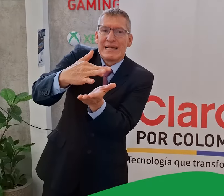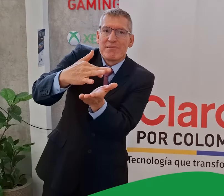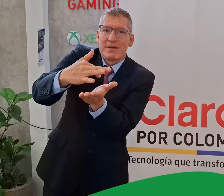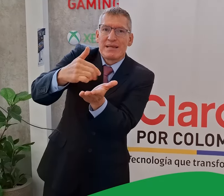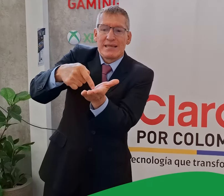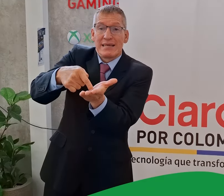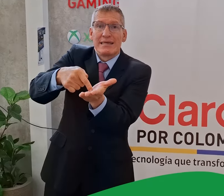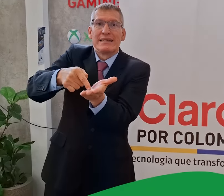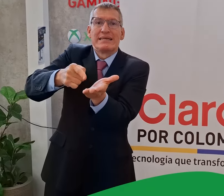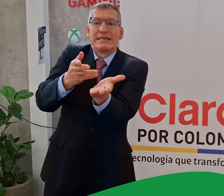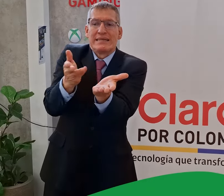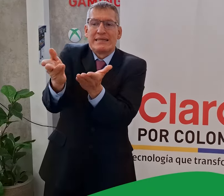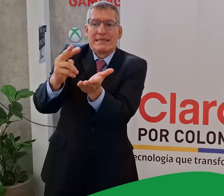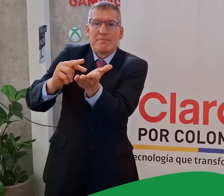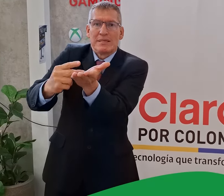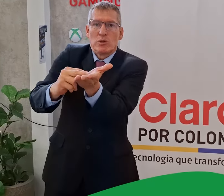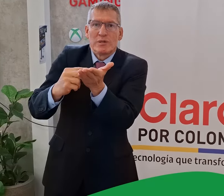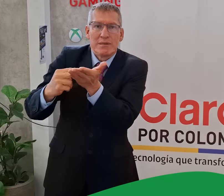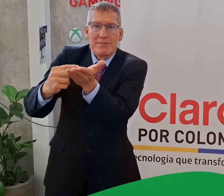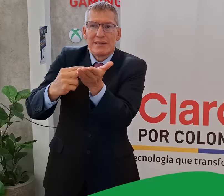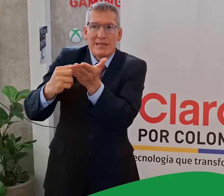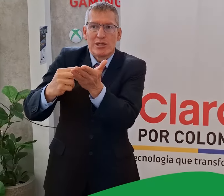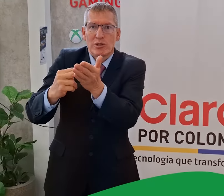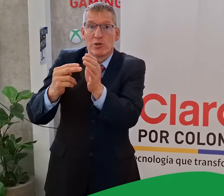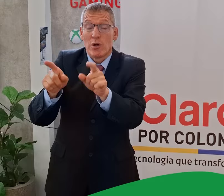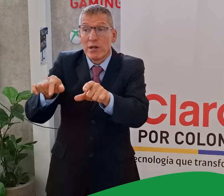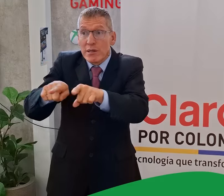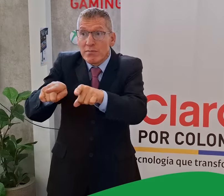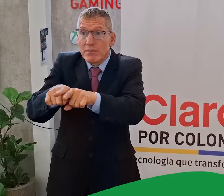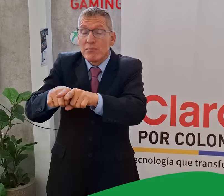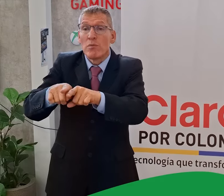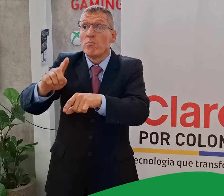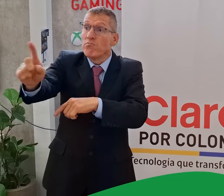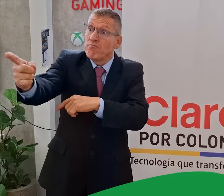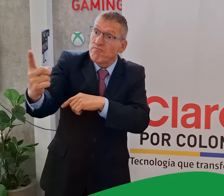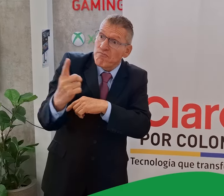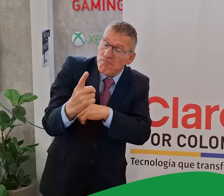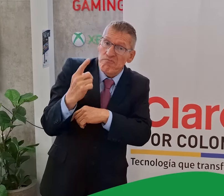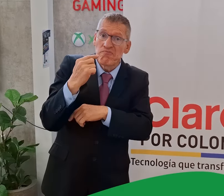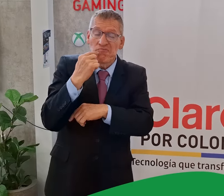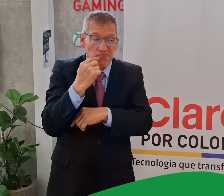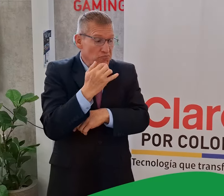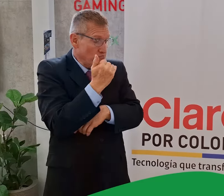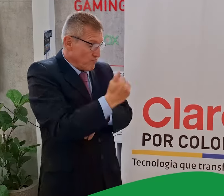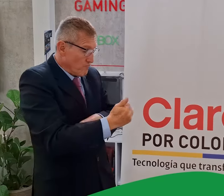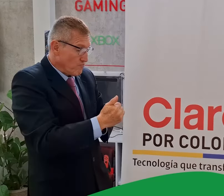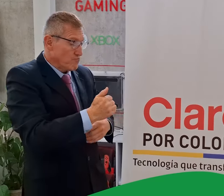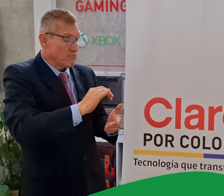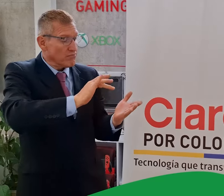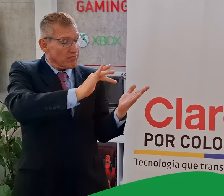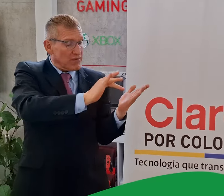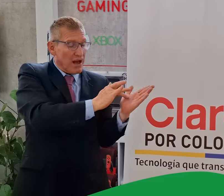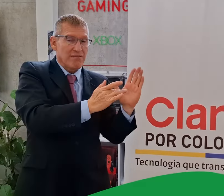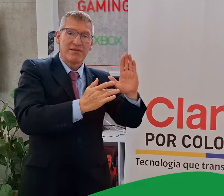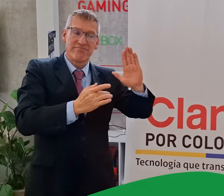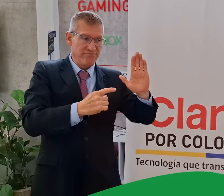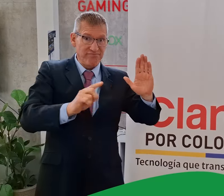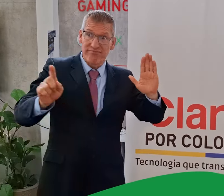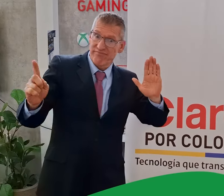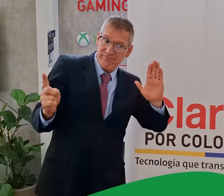por medio de la tecnología encontramos el servicio de interpretación virtual y así